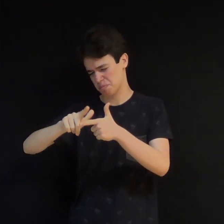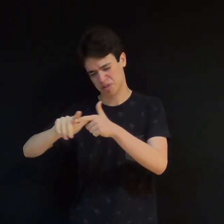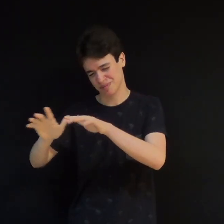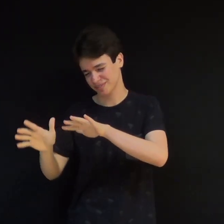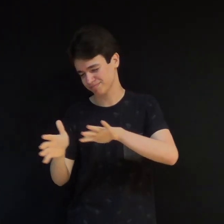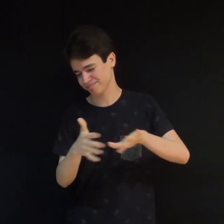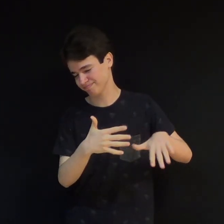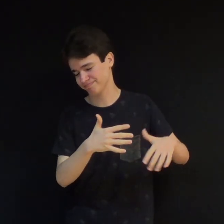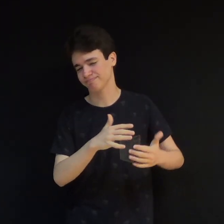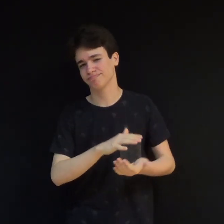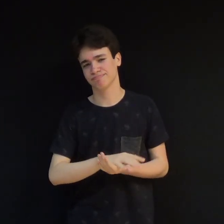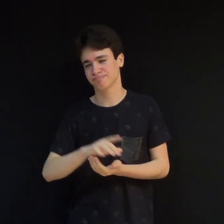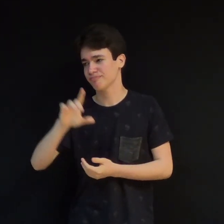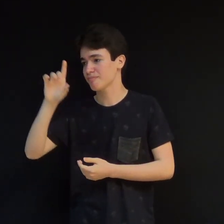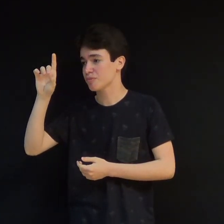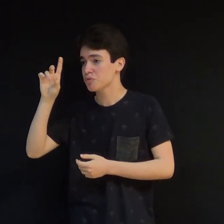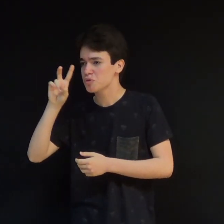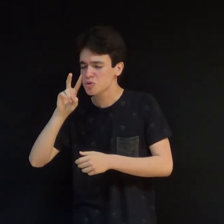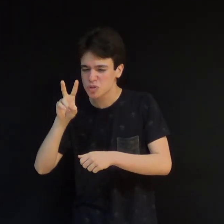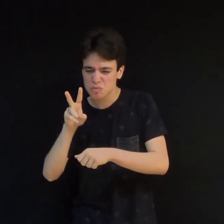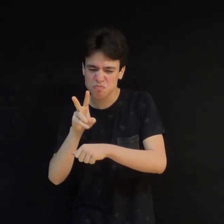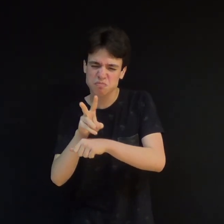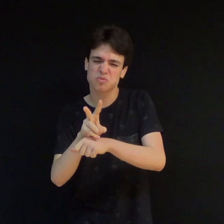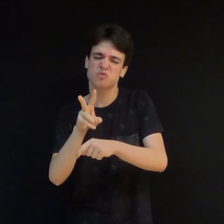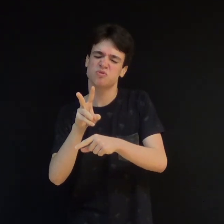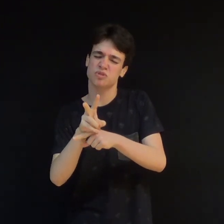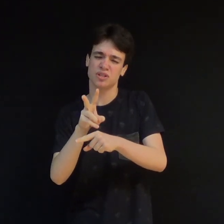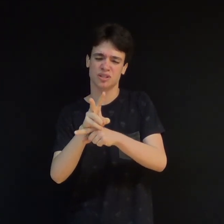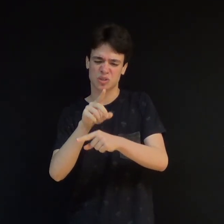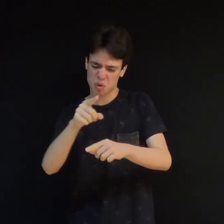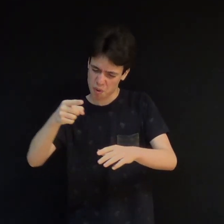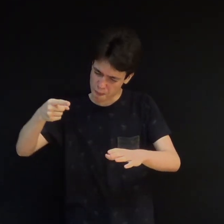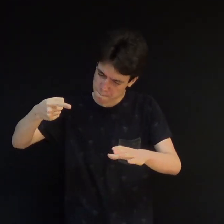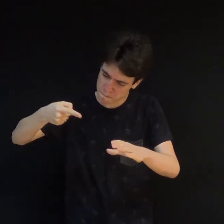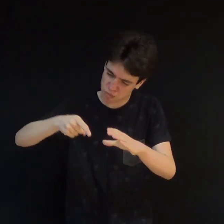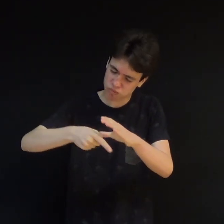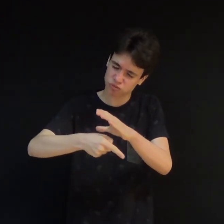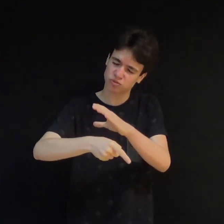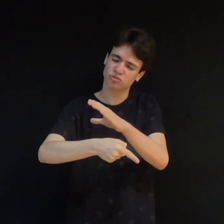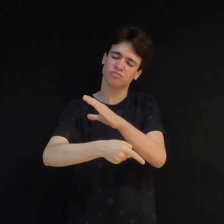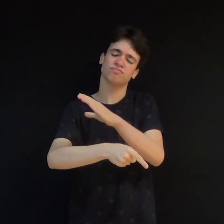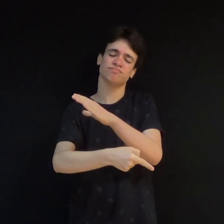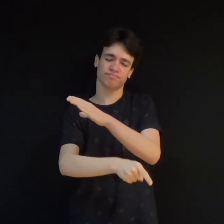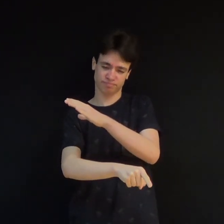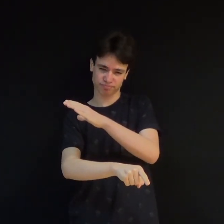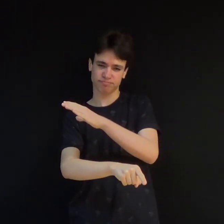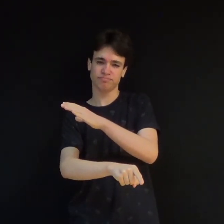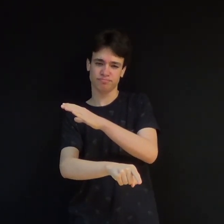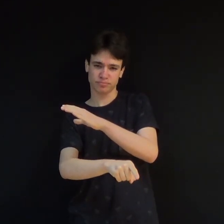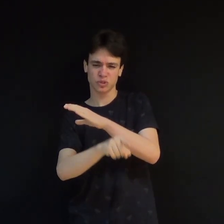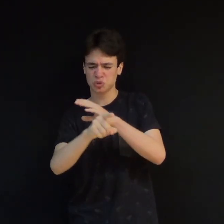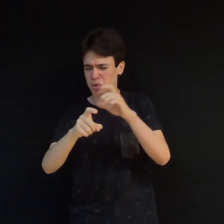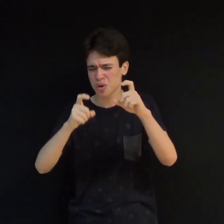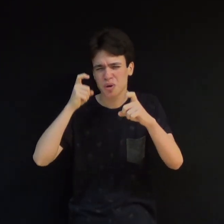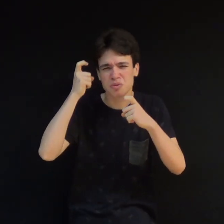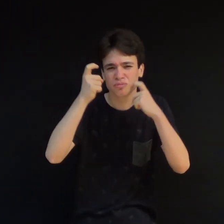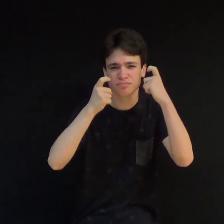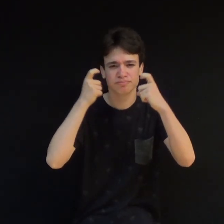Ele vê a sua causa. Ele vê o que vai no profundo do seu coração. Não se preocupe. Apenas